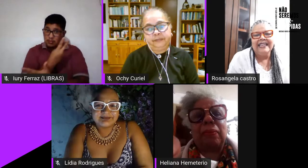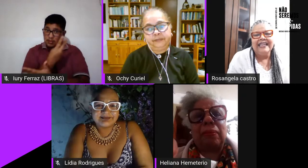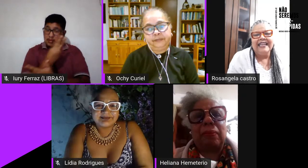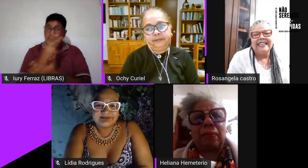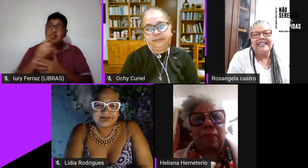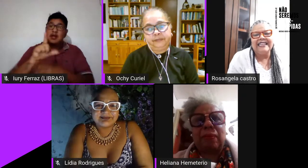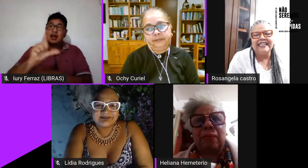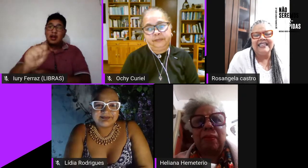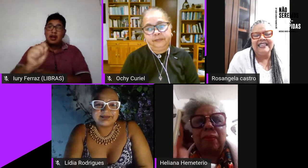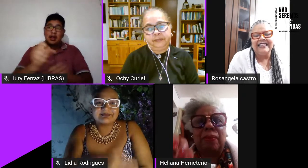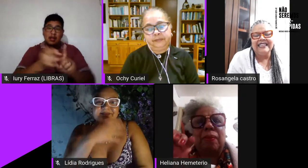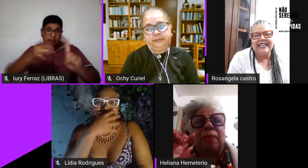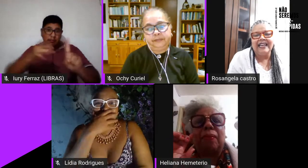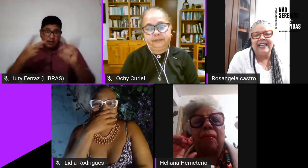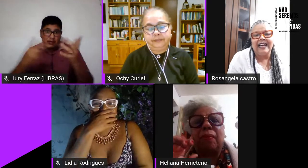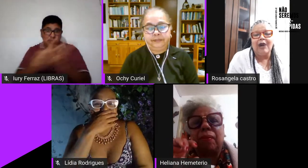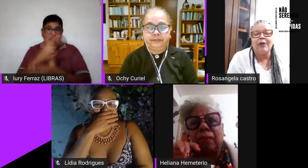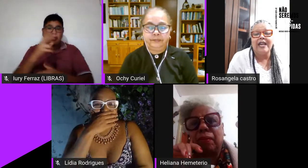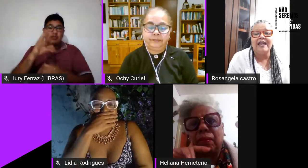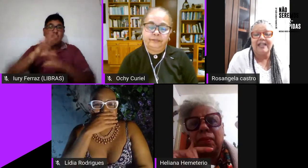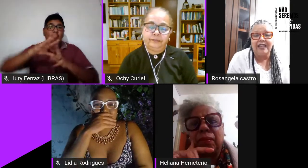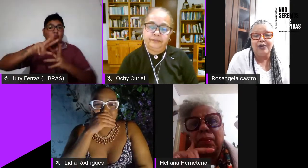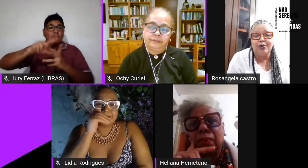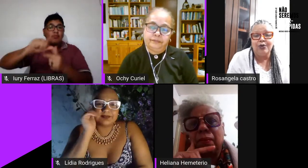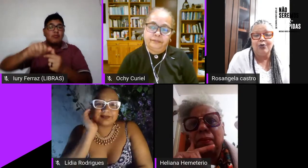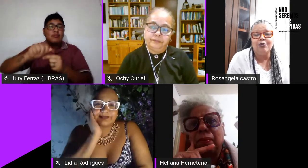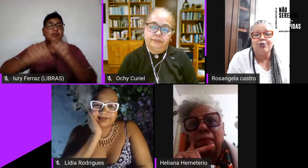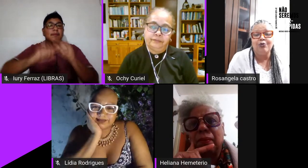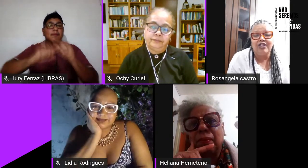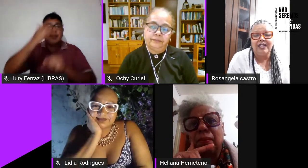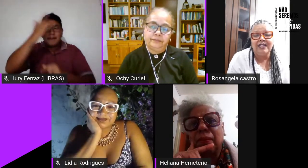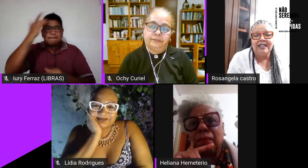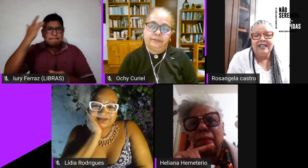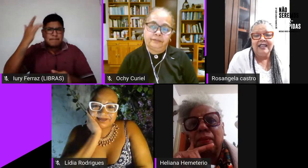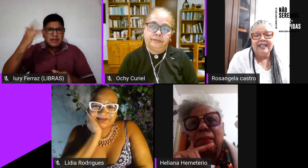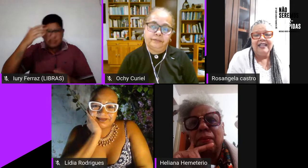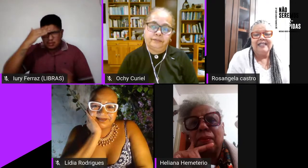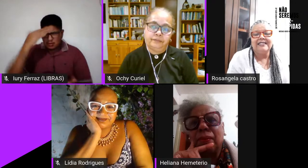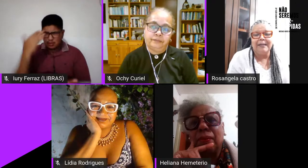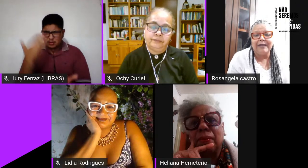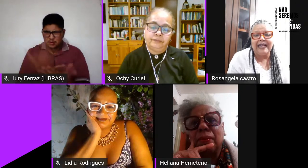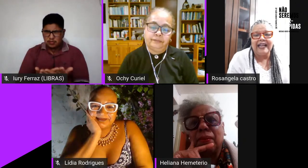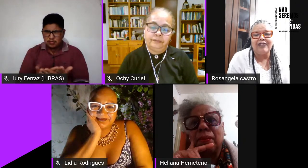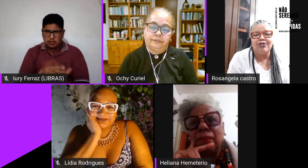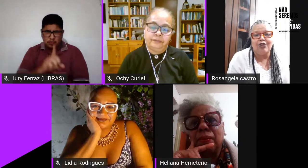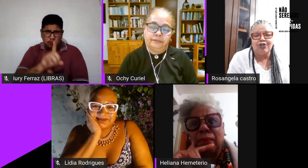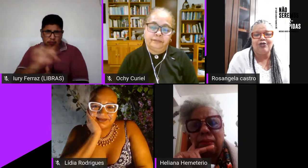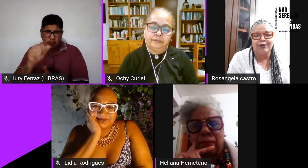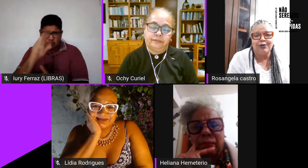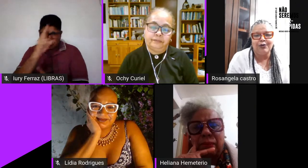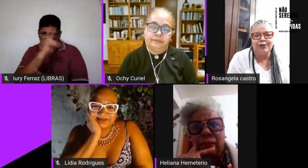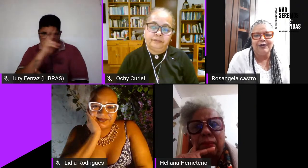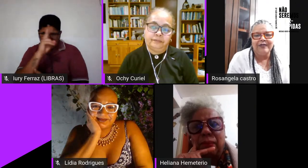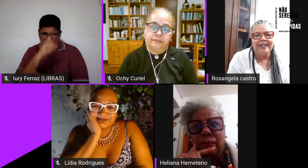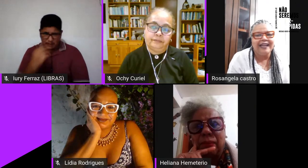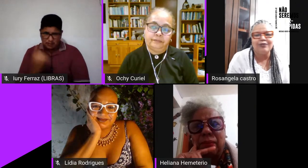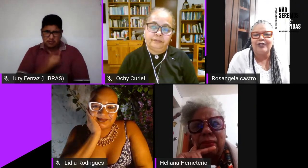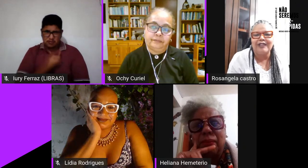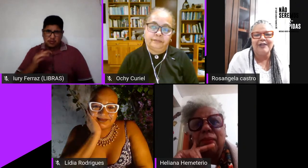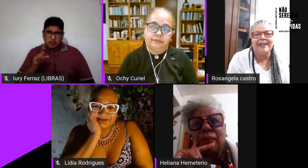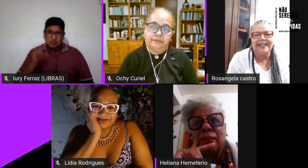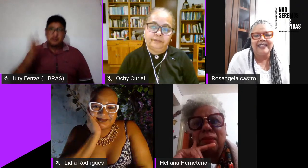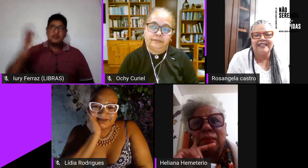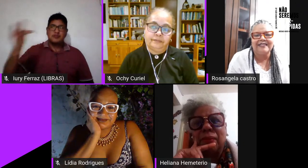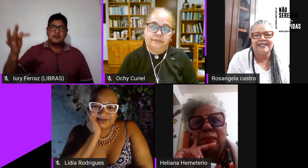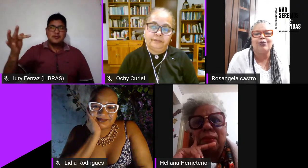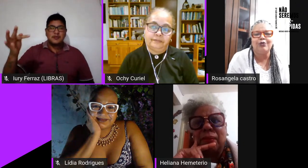que alguém creio um dia se lembrará de nós no futuro e aí eu